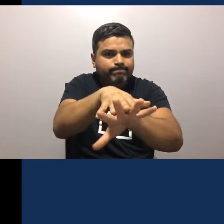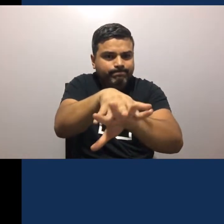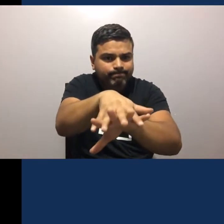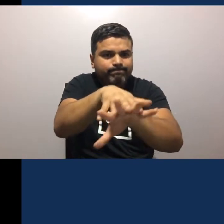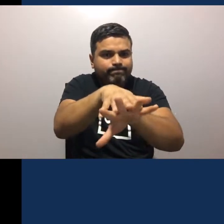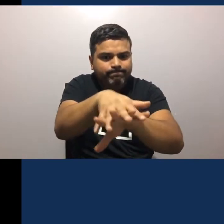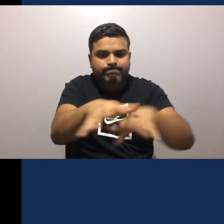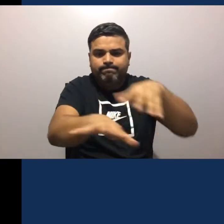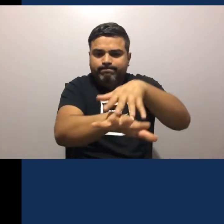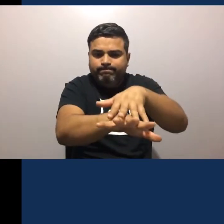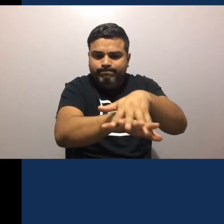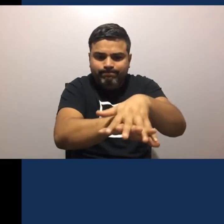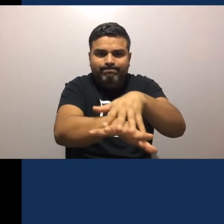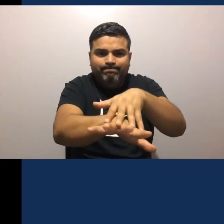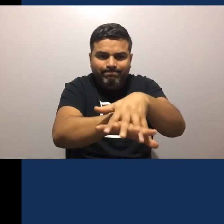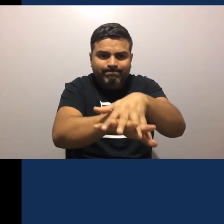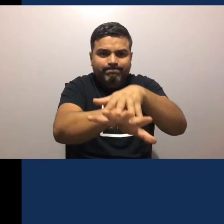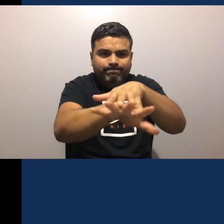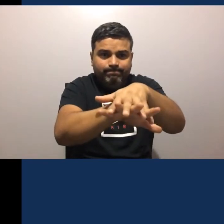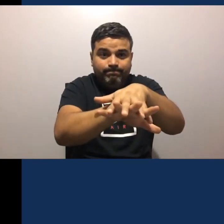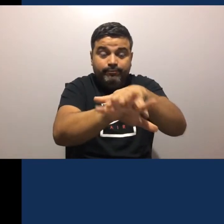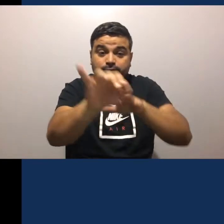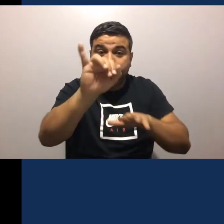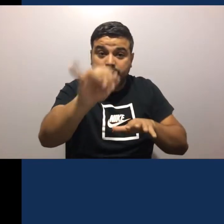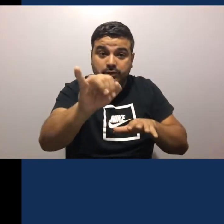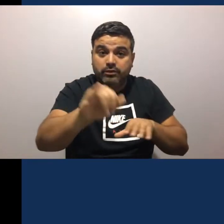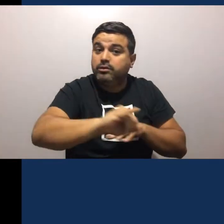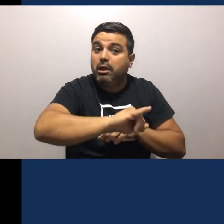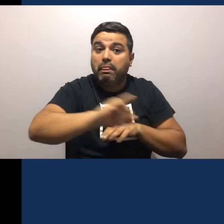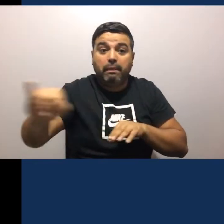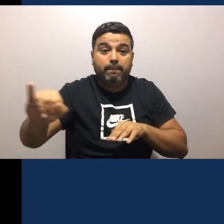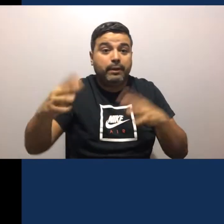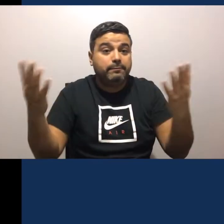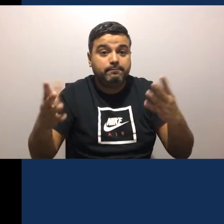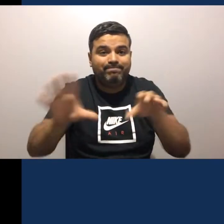Después Los pulgares de esta forma